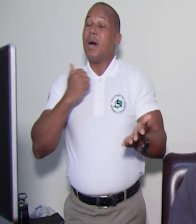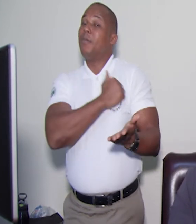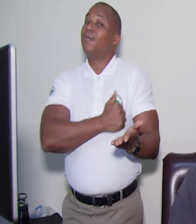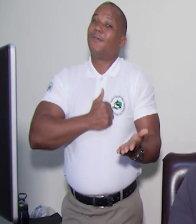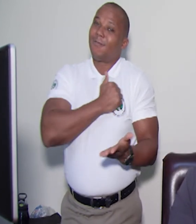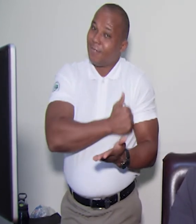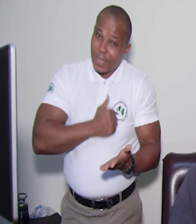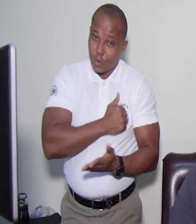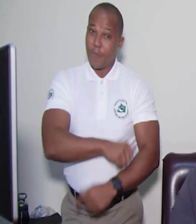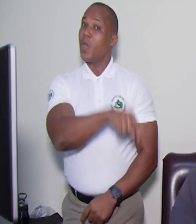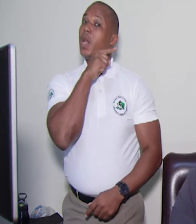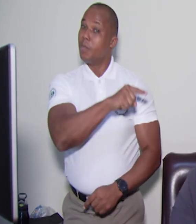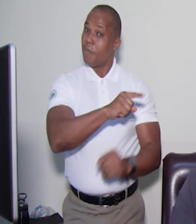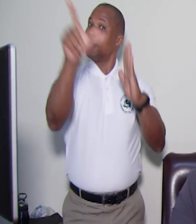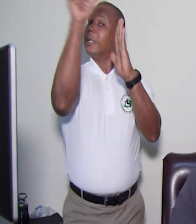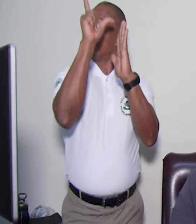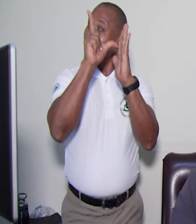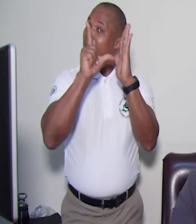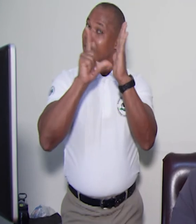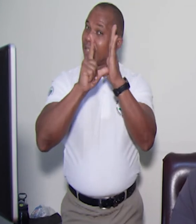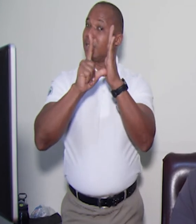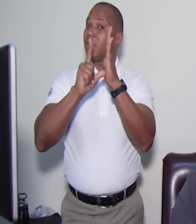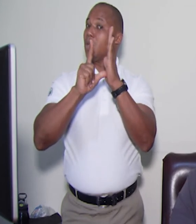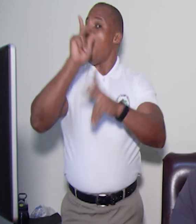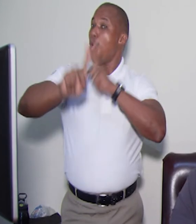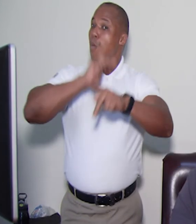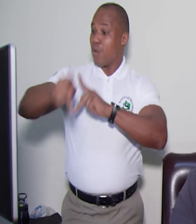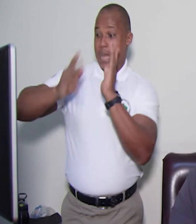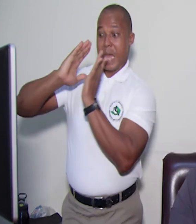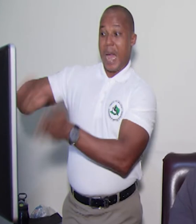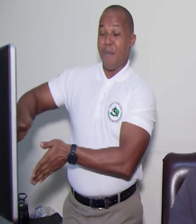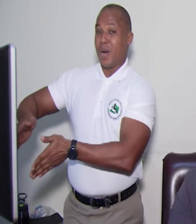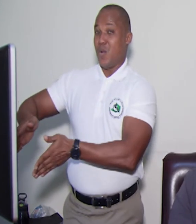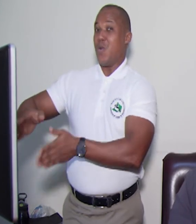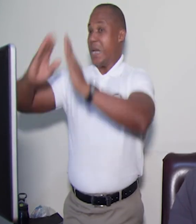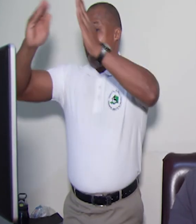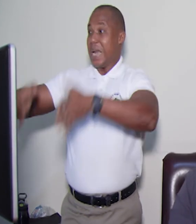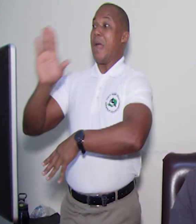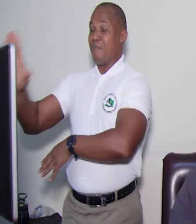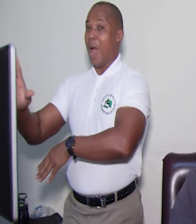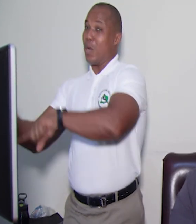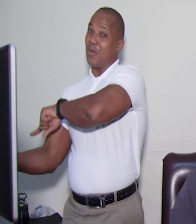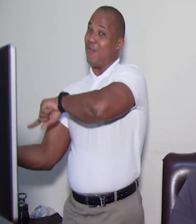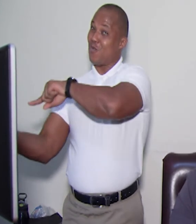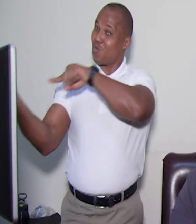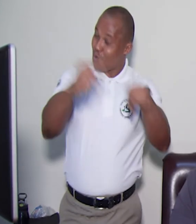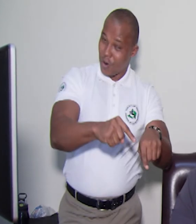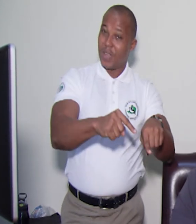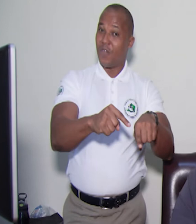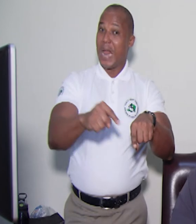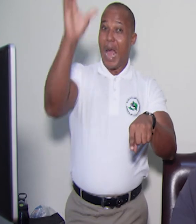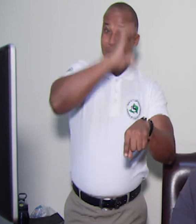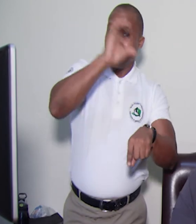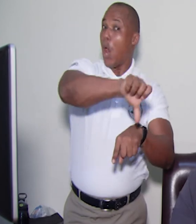pou ke nou liste, tout moun ki gen kaye yo, ki ki tel, ki vini, e ki empêche kouni aswa, jwenn yo, pou kabay moun